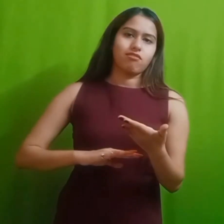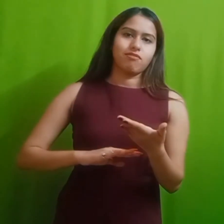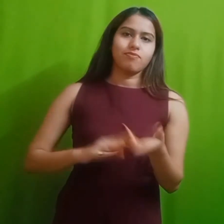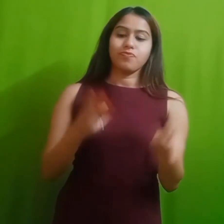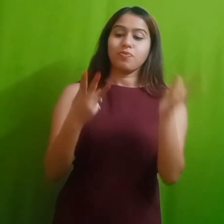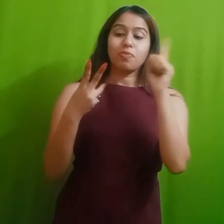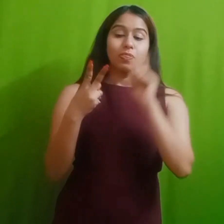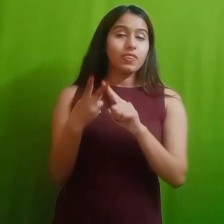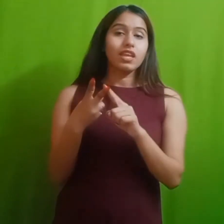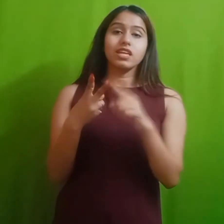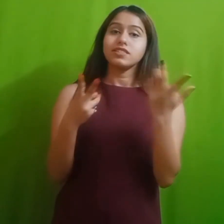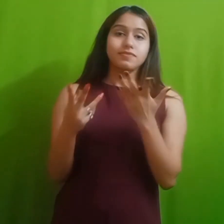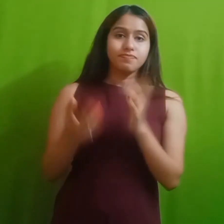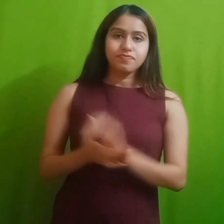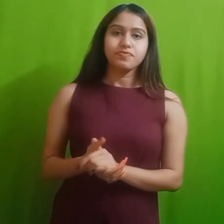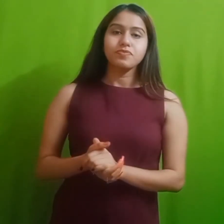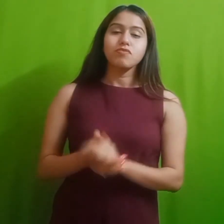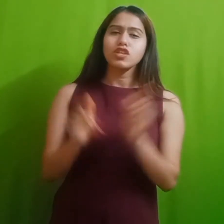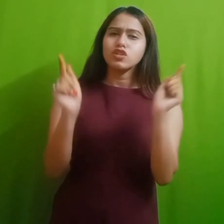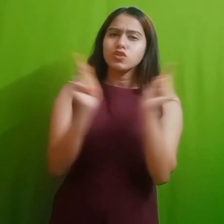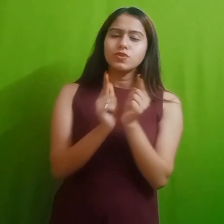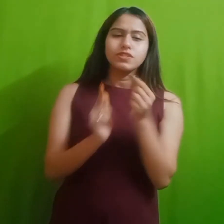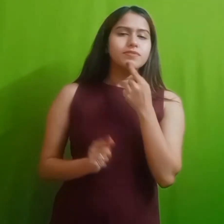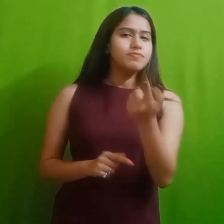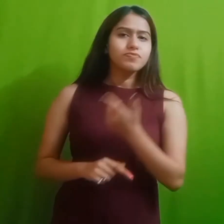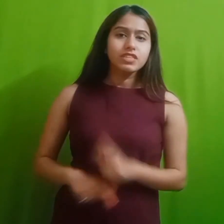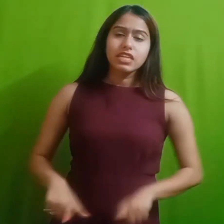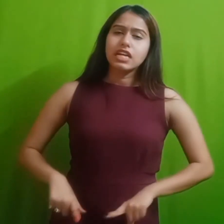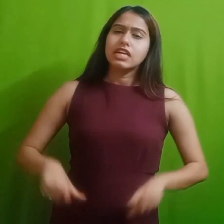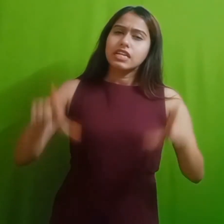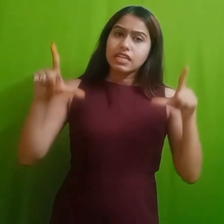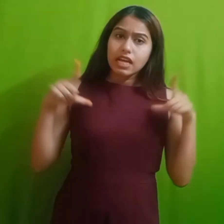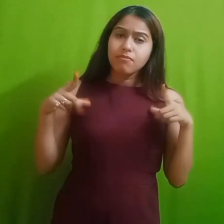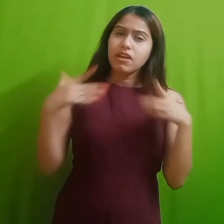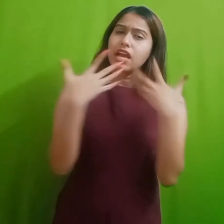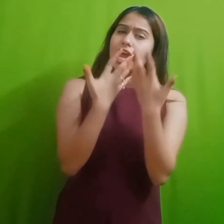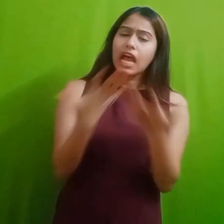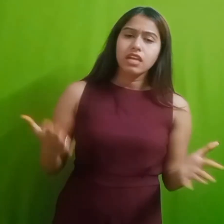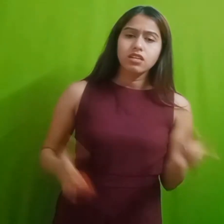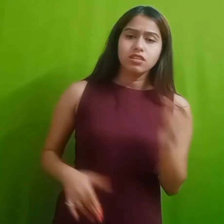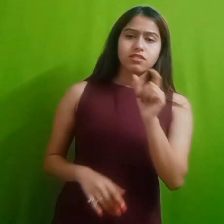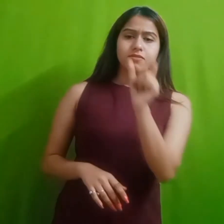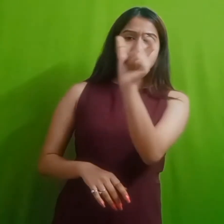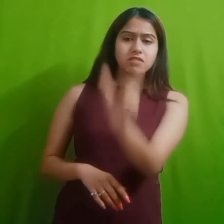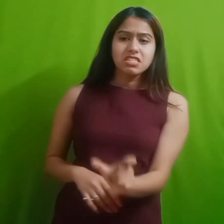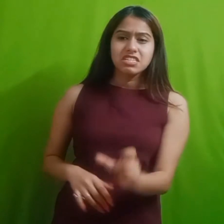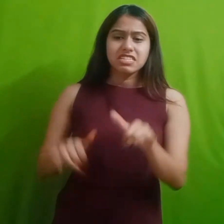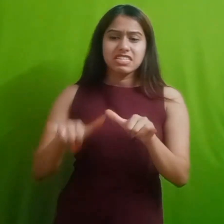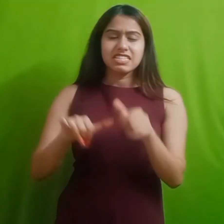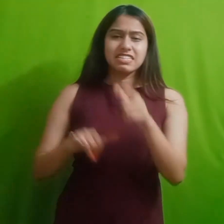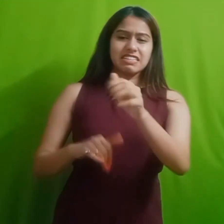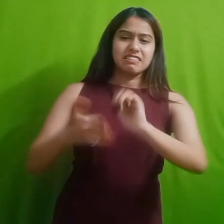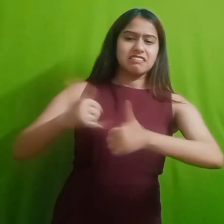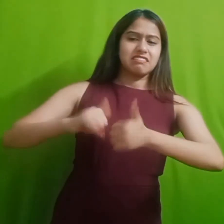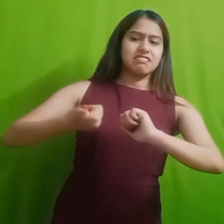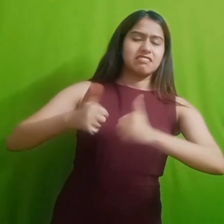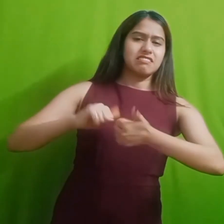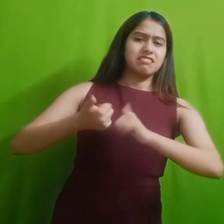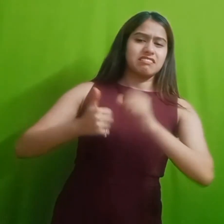जिंदगी में कभी भी किसी को भी जज़ ना करें हो सकता है कि वो वक्त उसके लिए खराब चल रहा हो बड़ गले राजकुमार ने सोचा था क कि सूखा